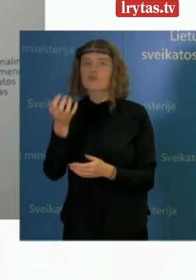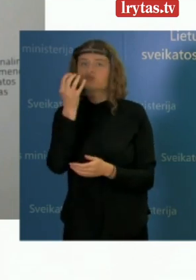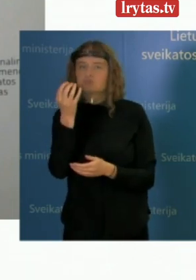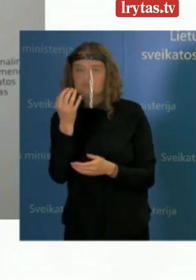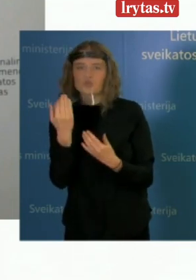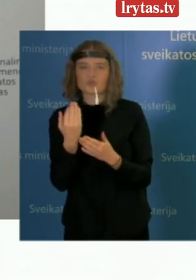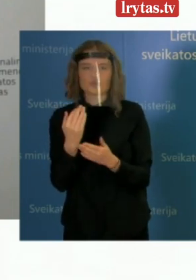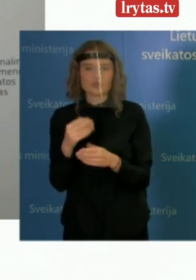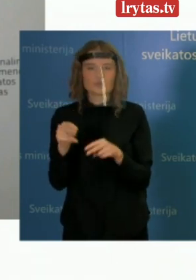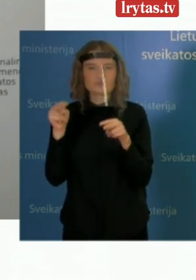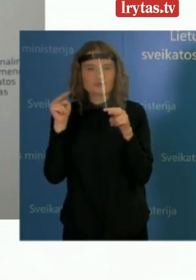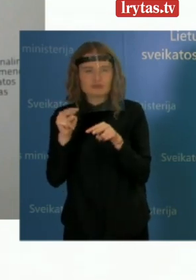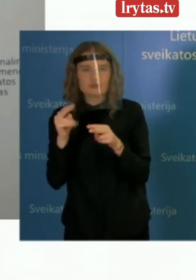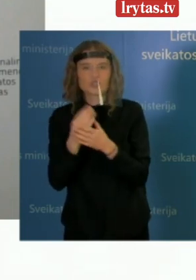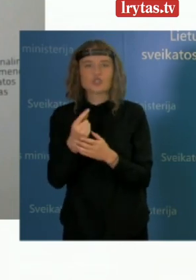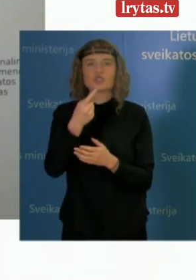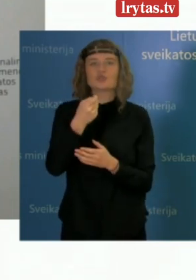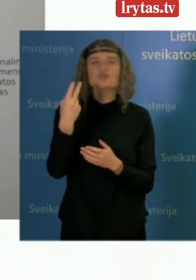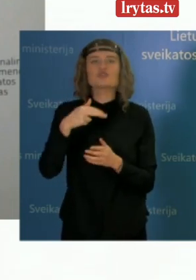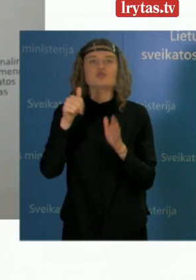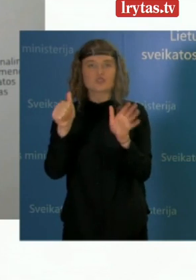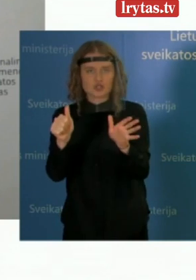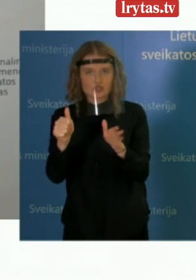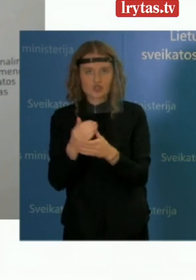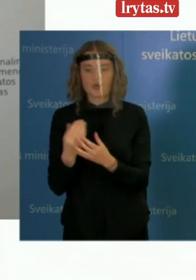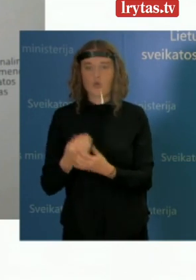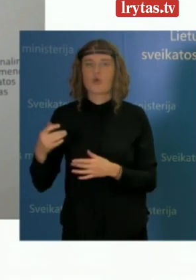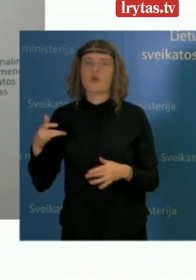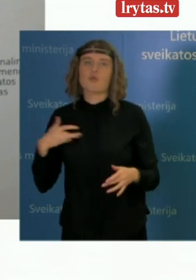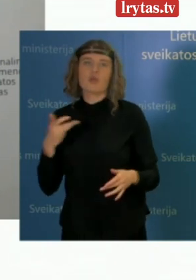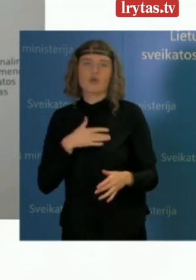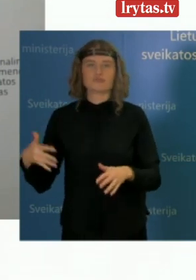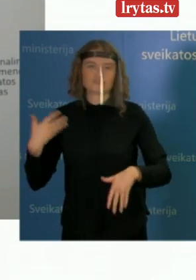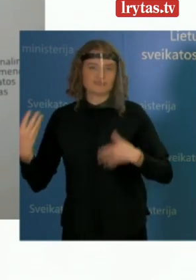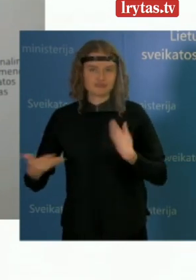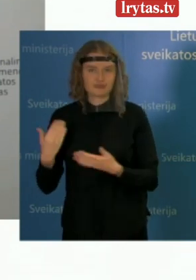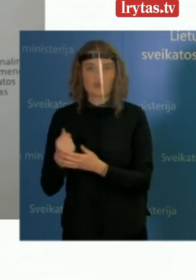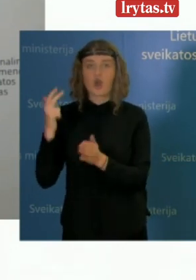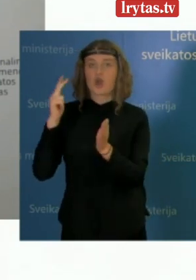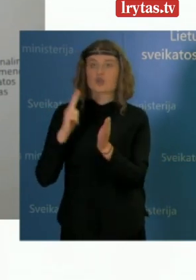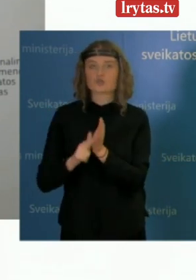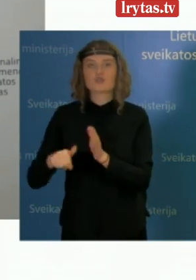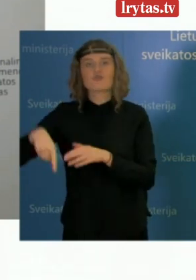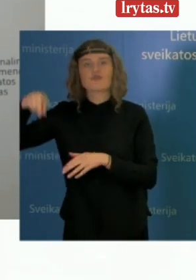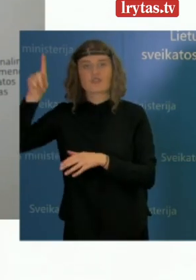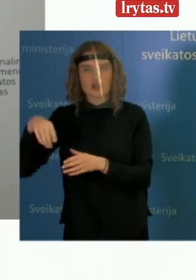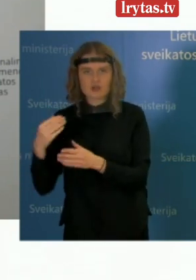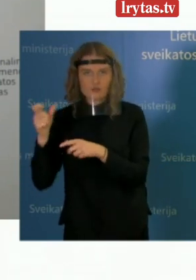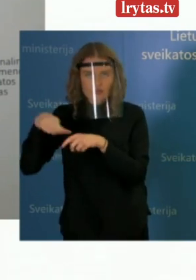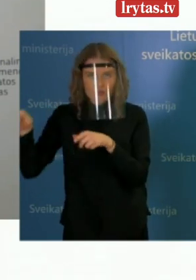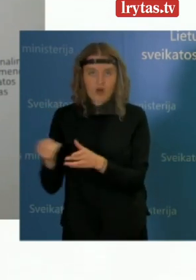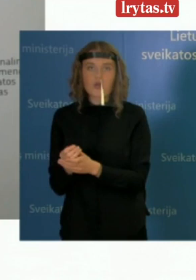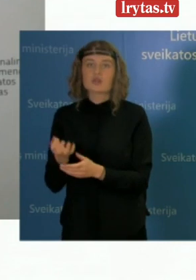reikia 126 asmenim, dirbtinę plaučių ventilaciją taikoma 81, na ir su